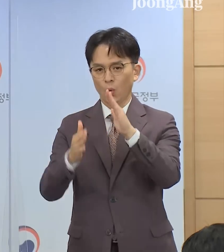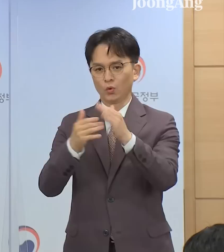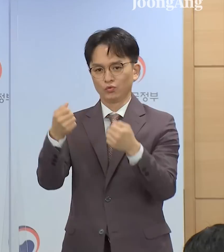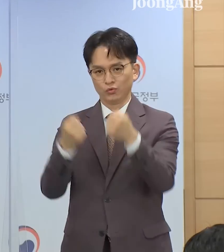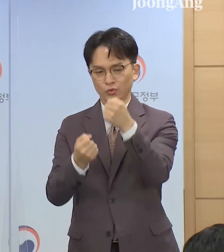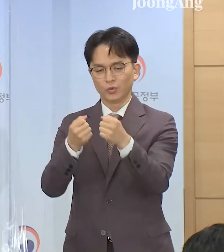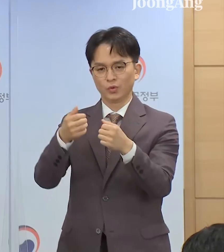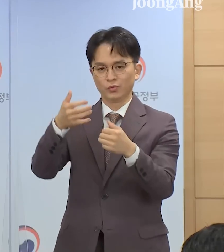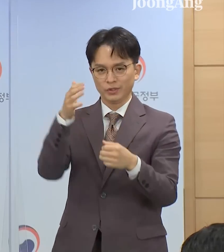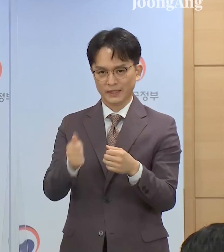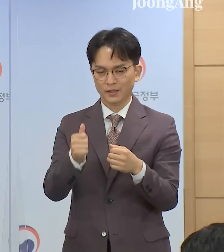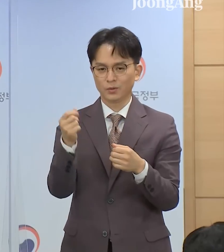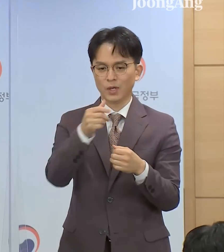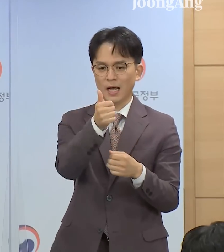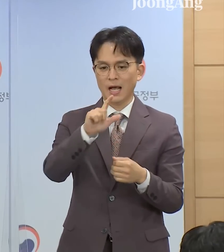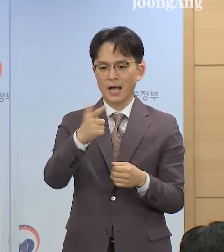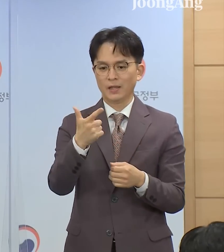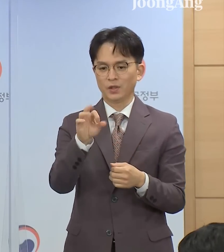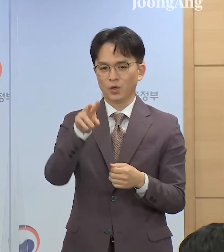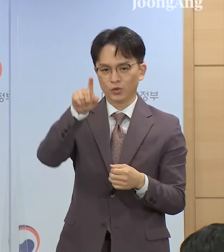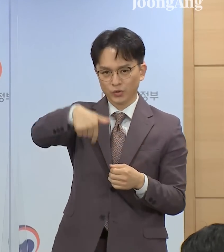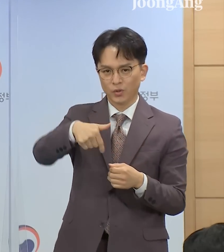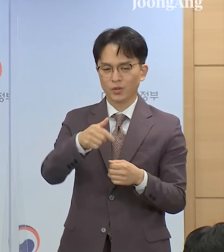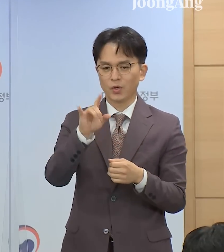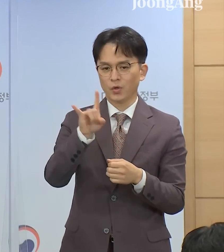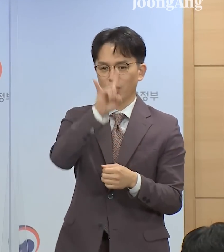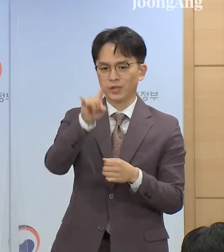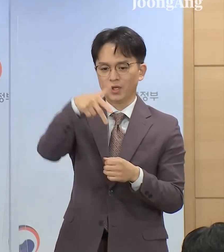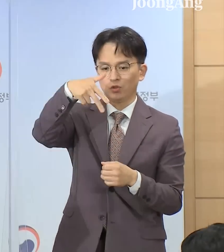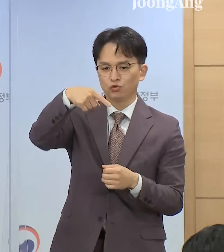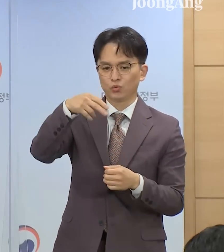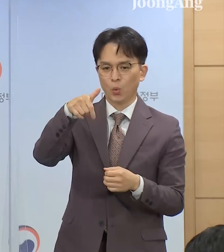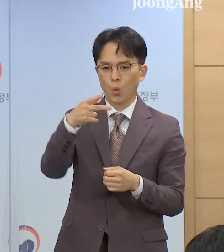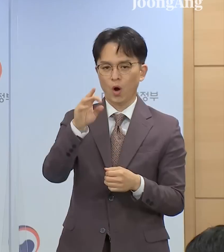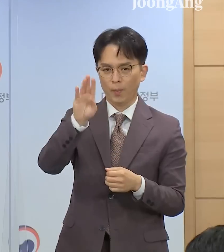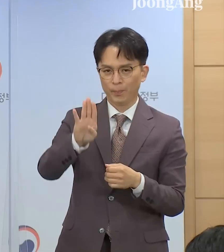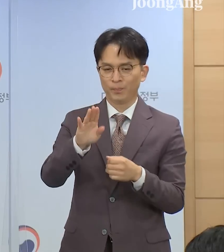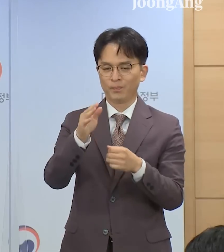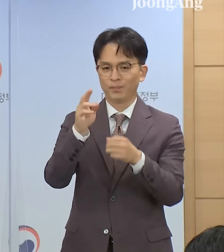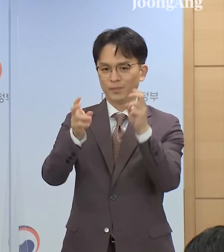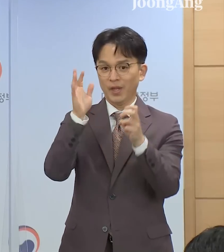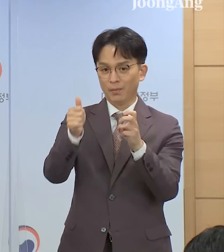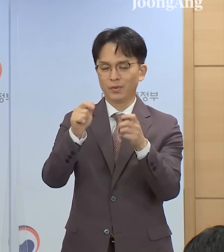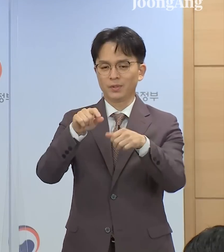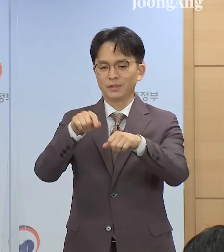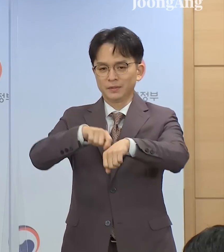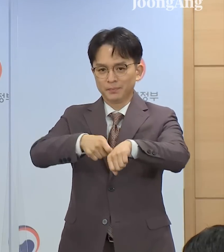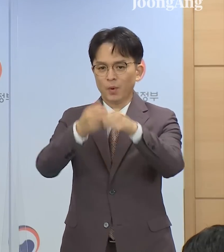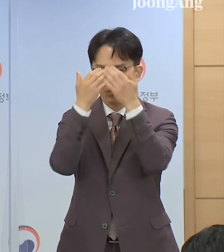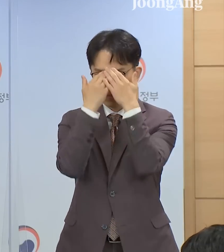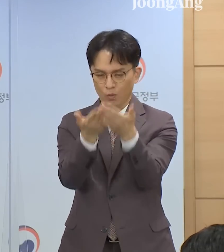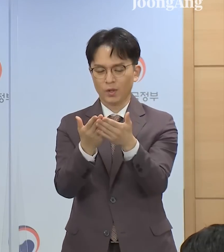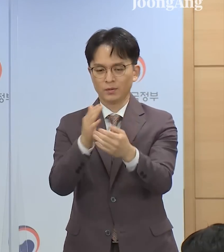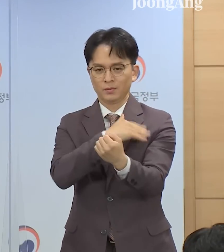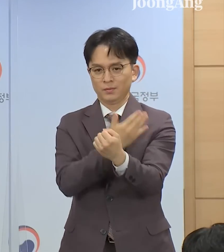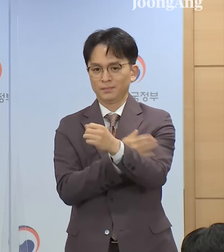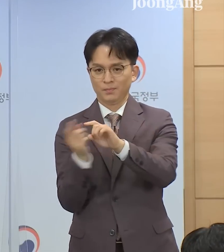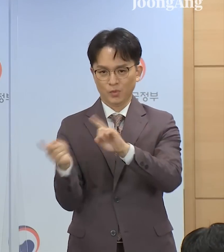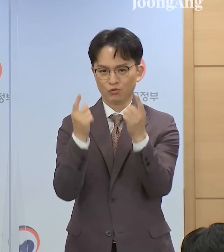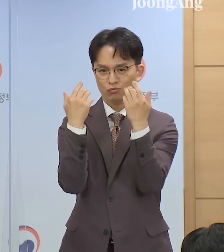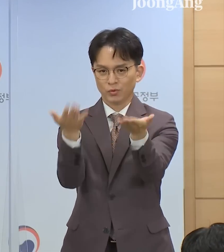한영석 현대중공업 대표를 각각 특별 복권하는 등 주요 노사